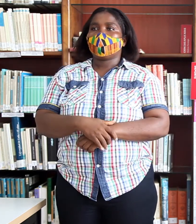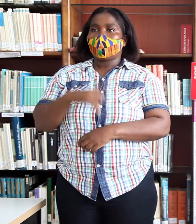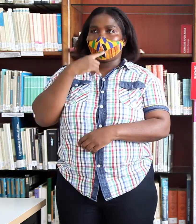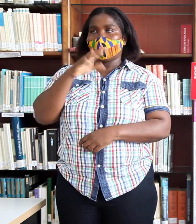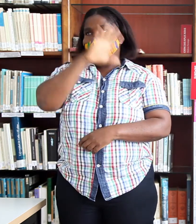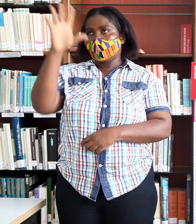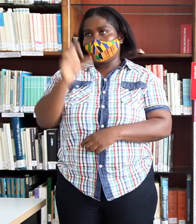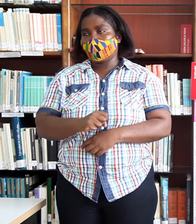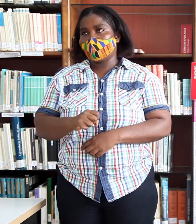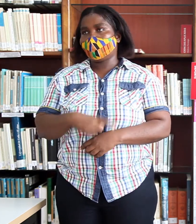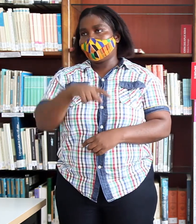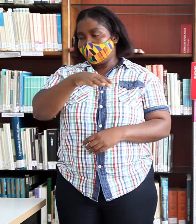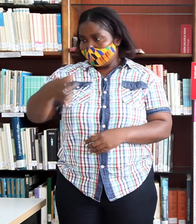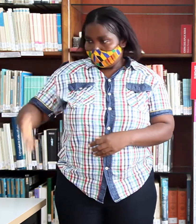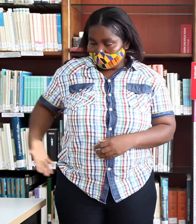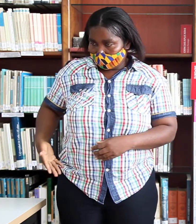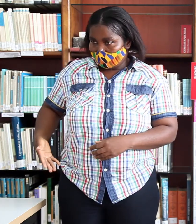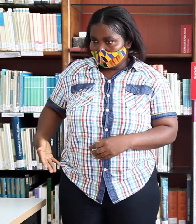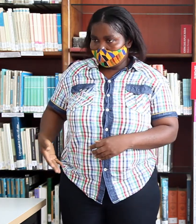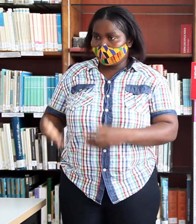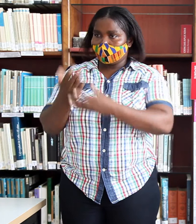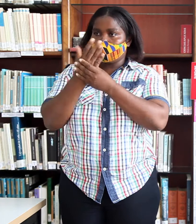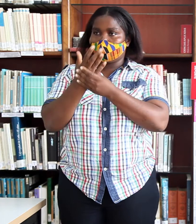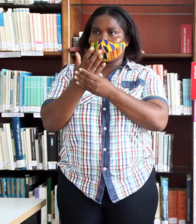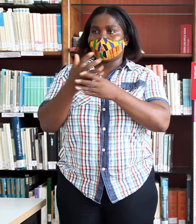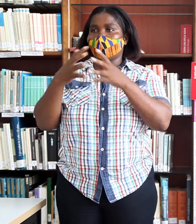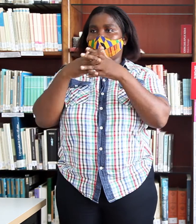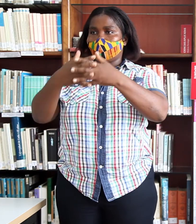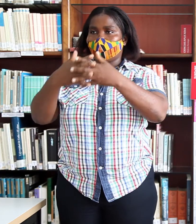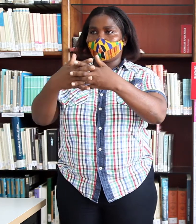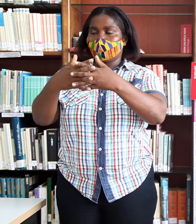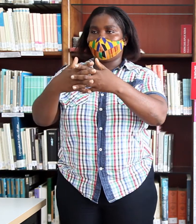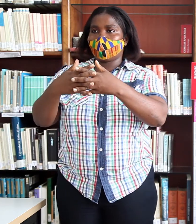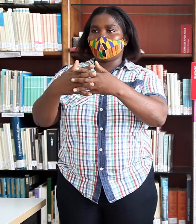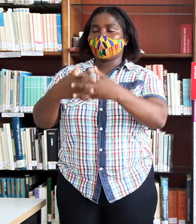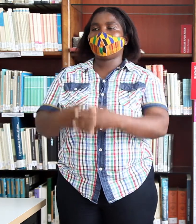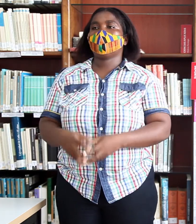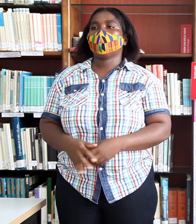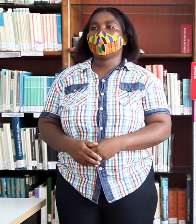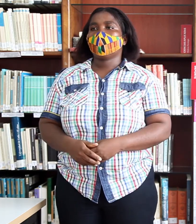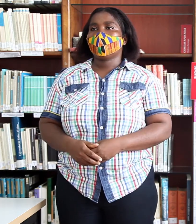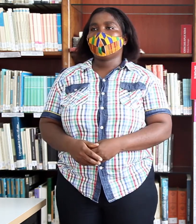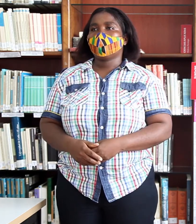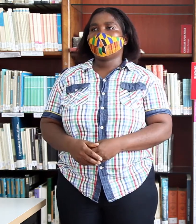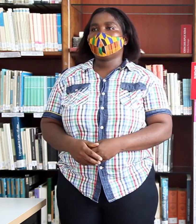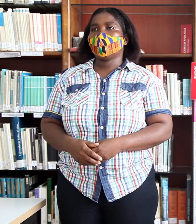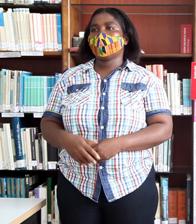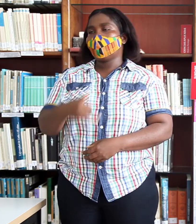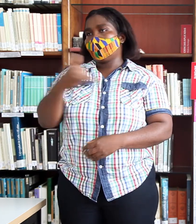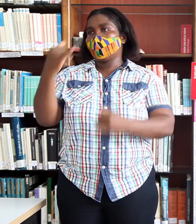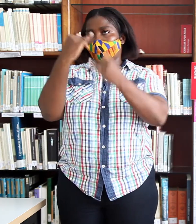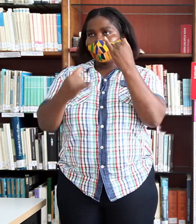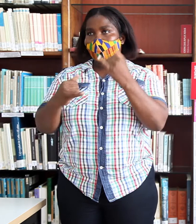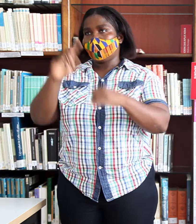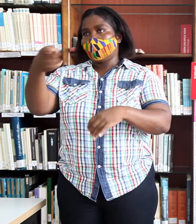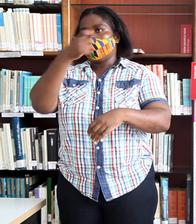africano pasó por manos portugueses, ingleses, inglesas y finalmente